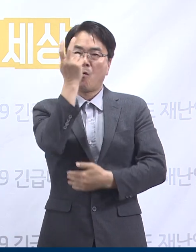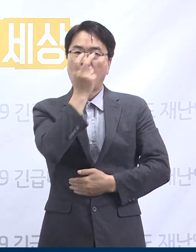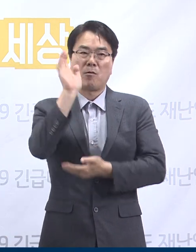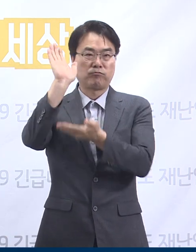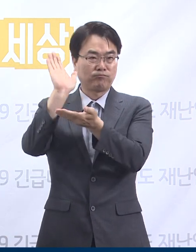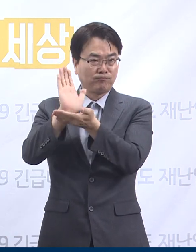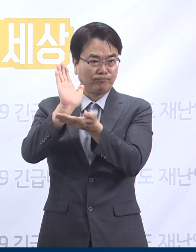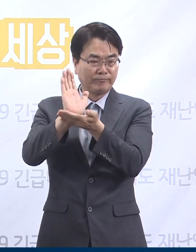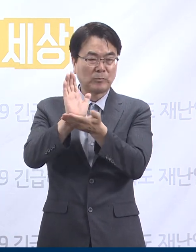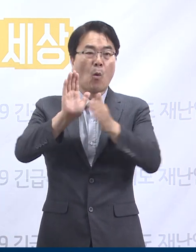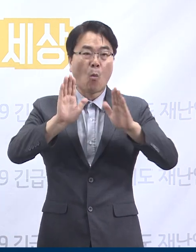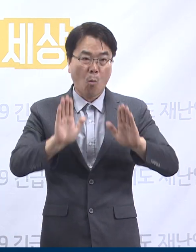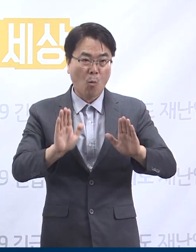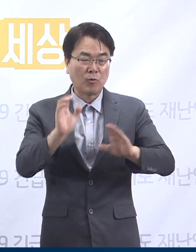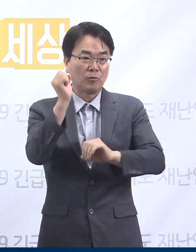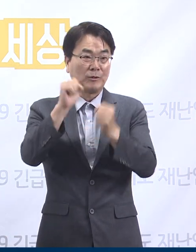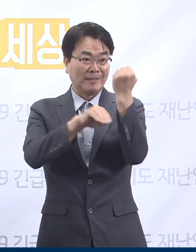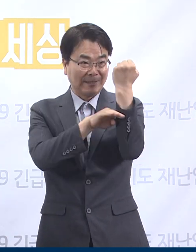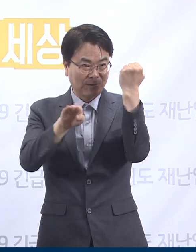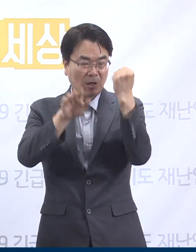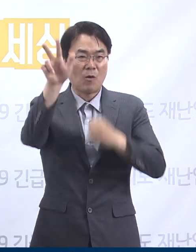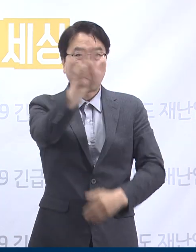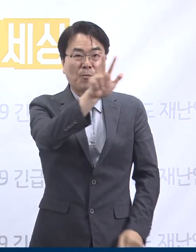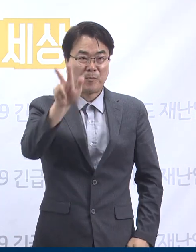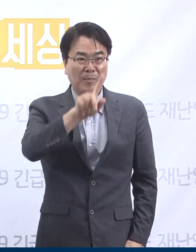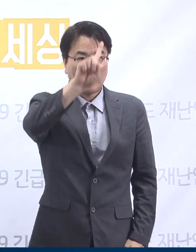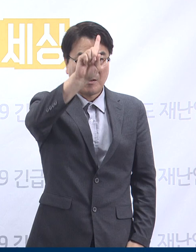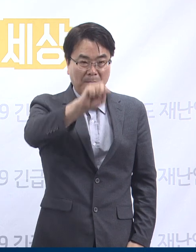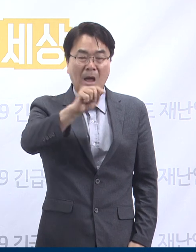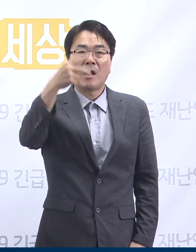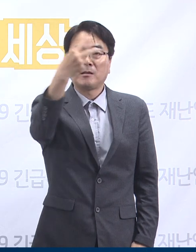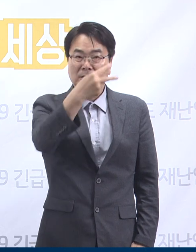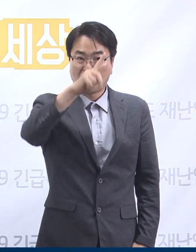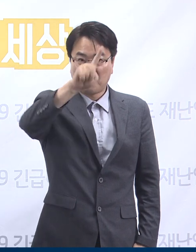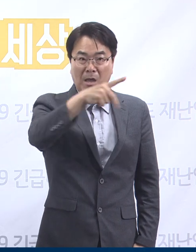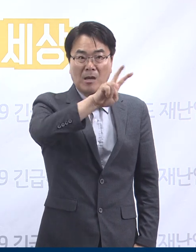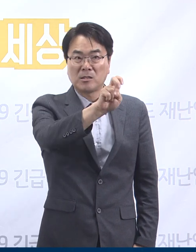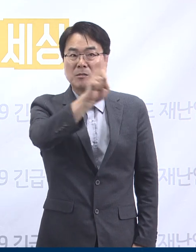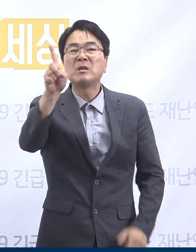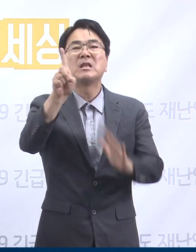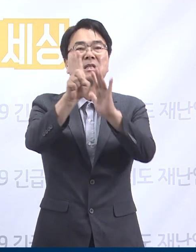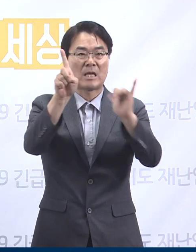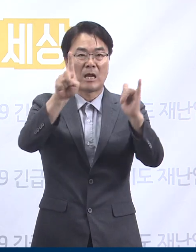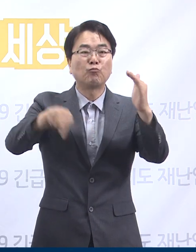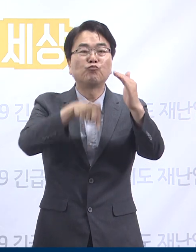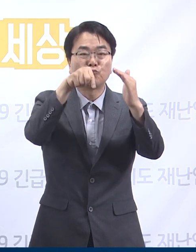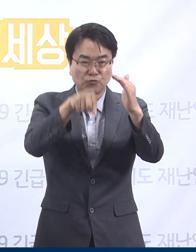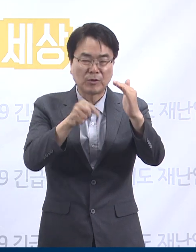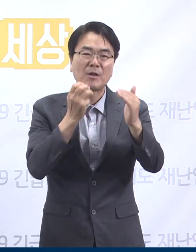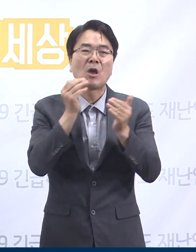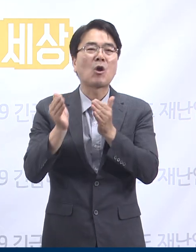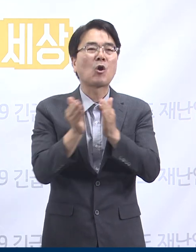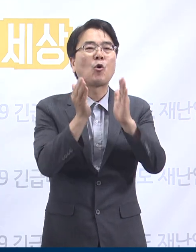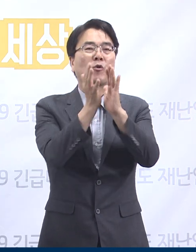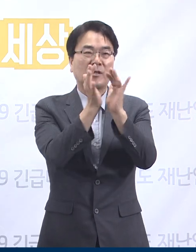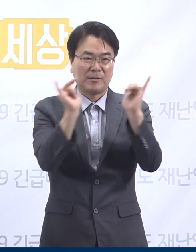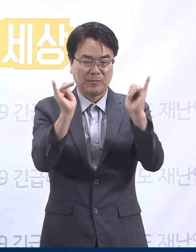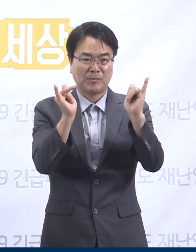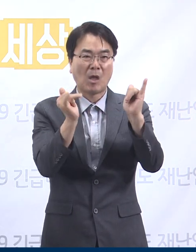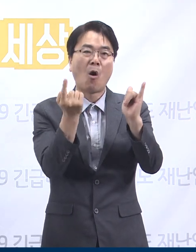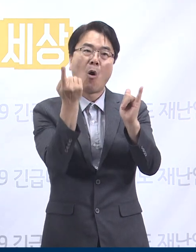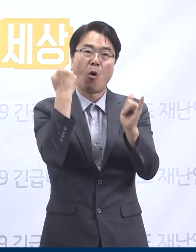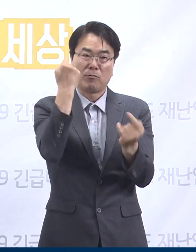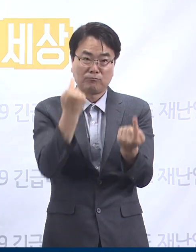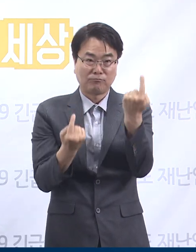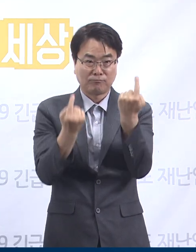15일 0시 기준 전국 확진자 수는 총 12,121명이며 이 중 경기도 확진자 수는 전일